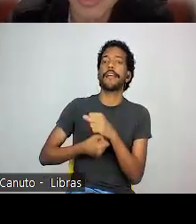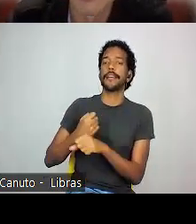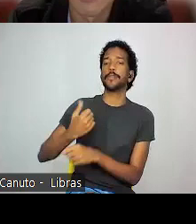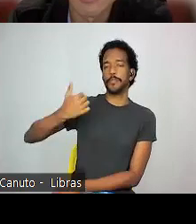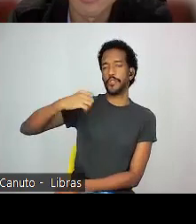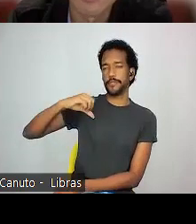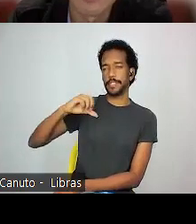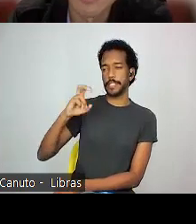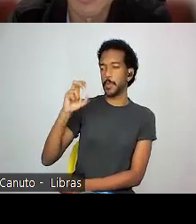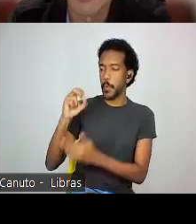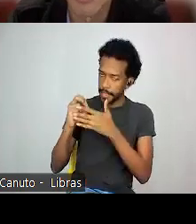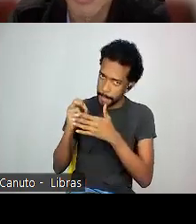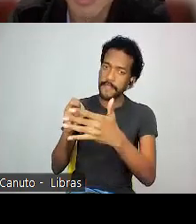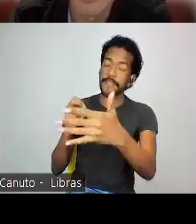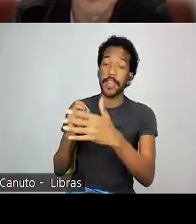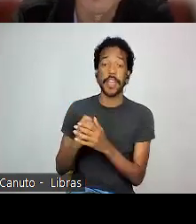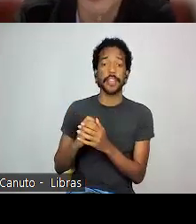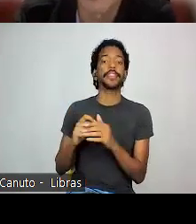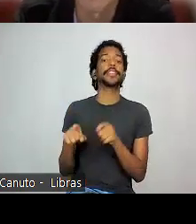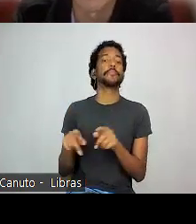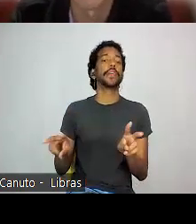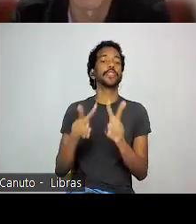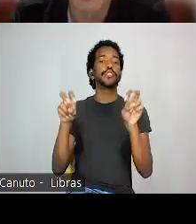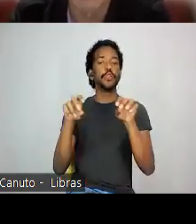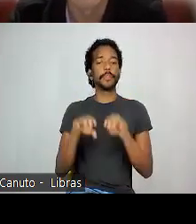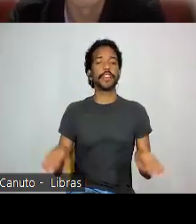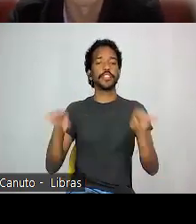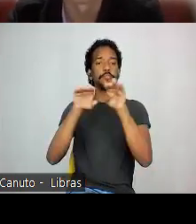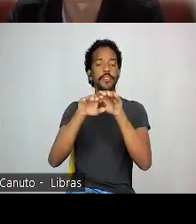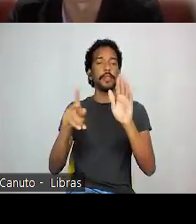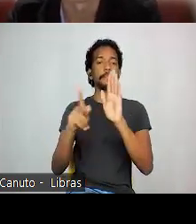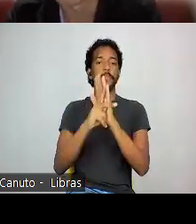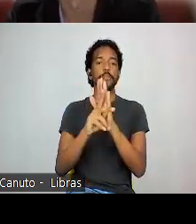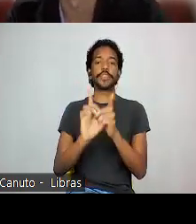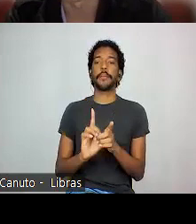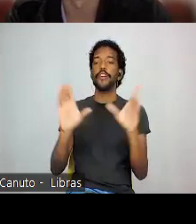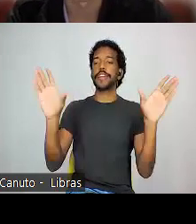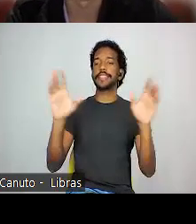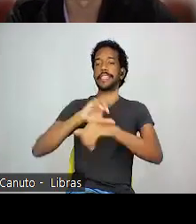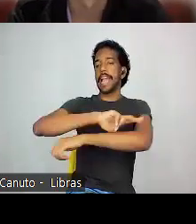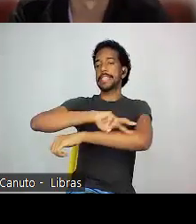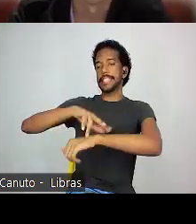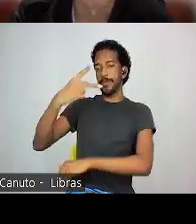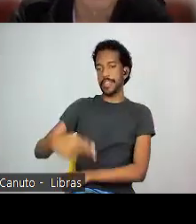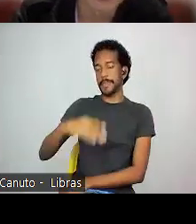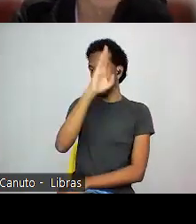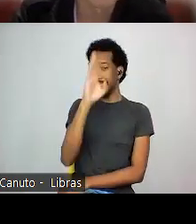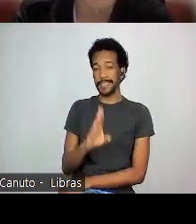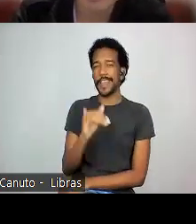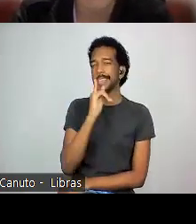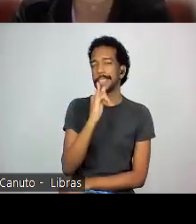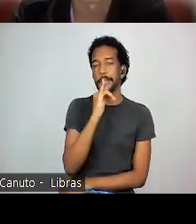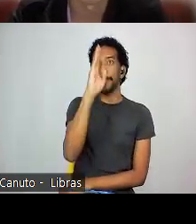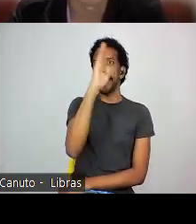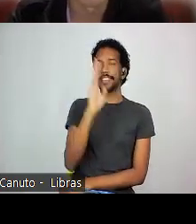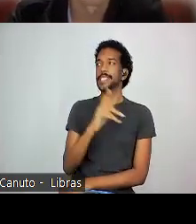essa hegemonia da democracia racial no Brasil, essa ideia do Brasil ser um país hospitaleiro,